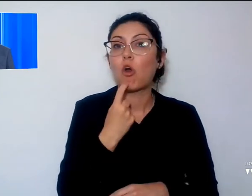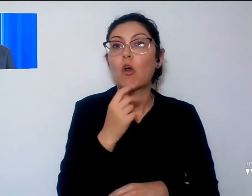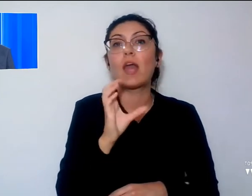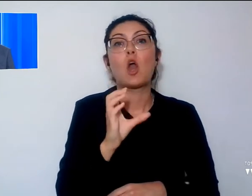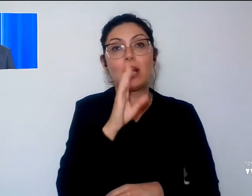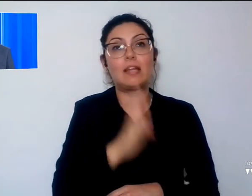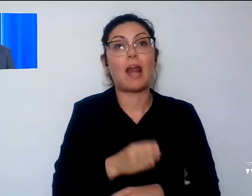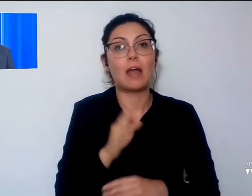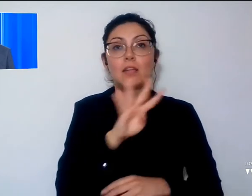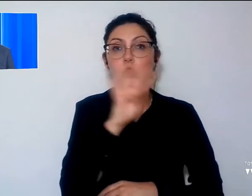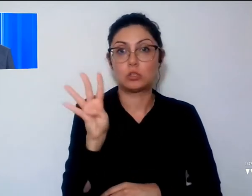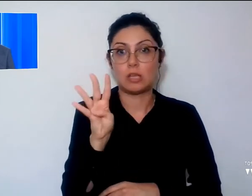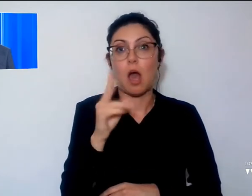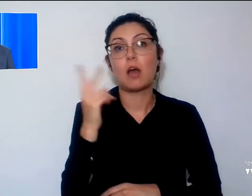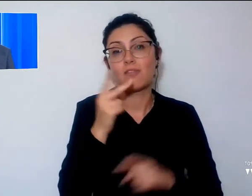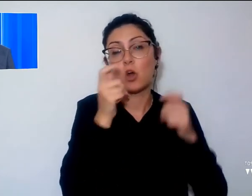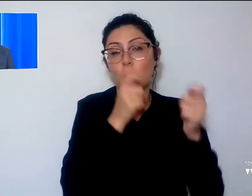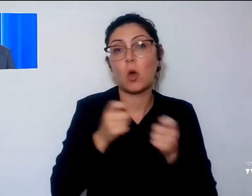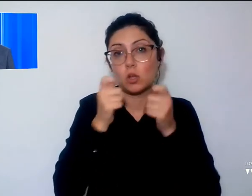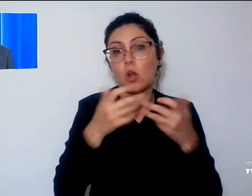dopo un primo monitoraggio.